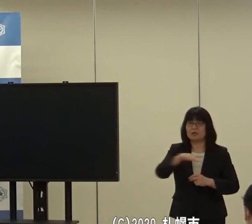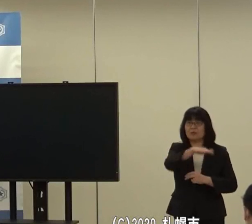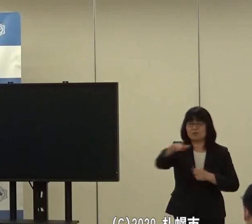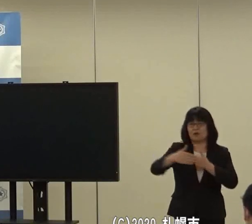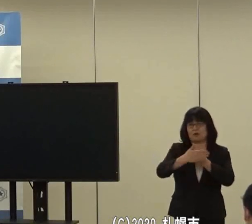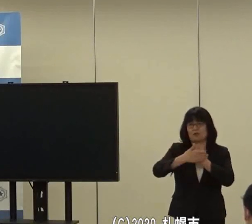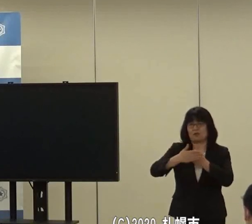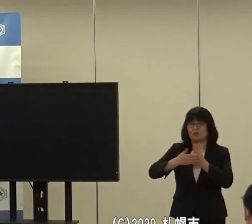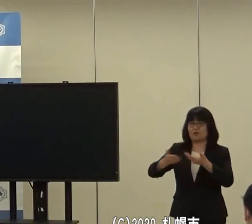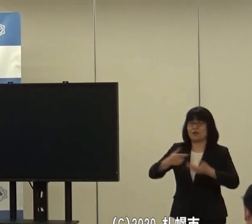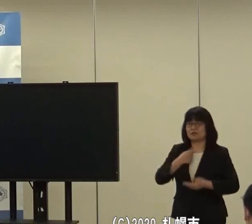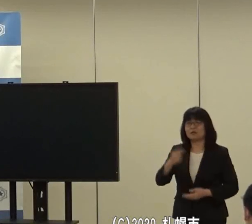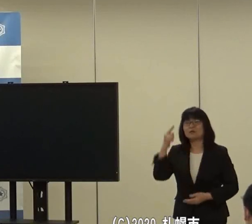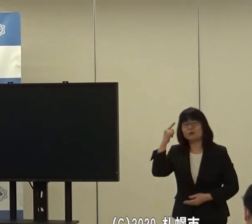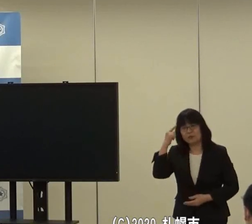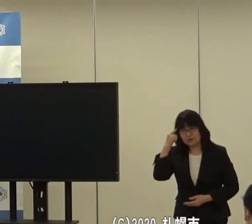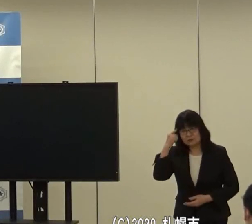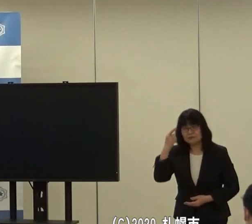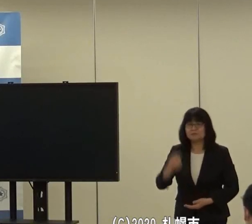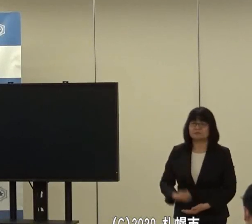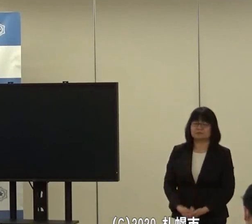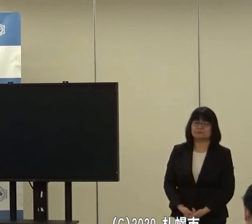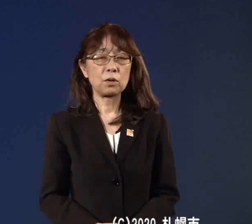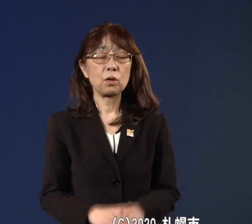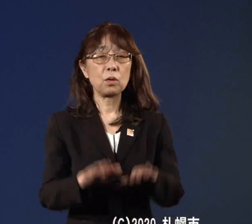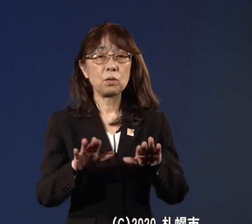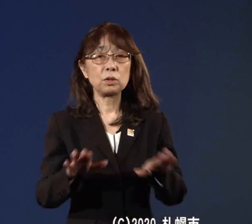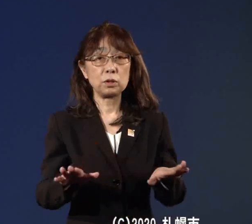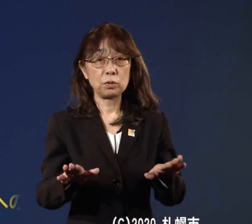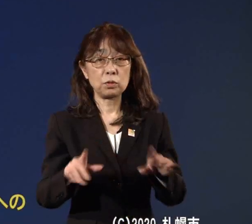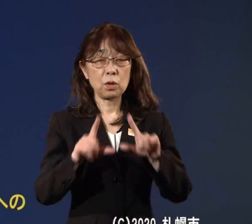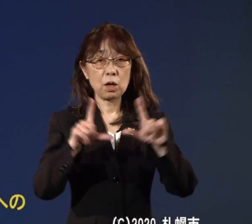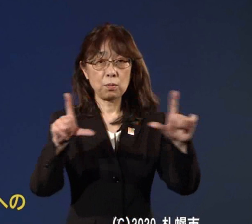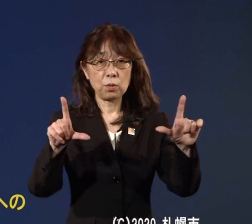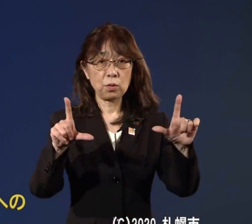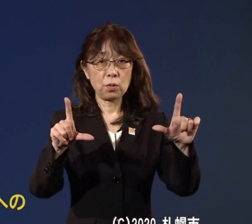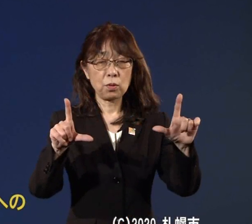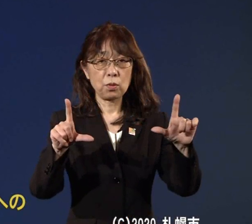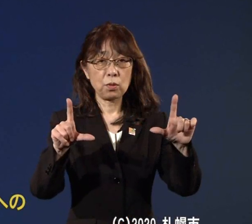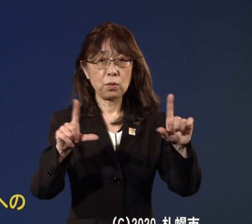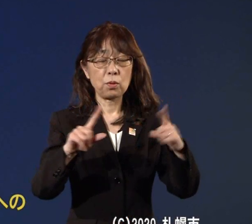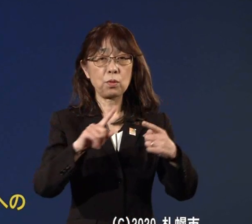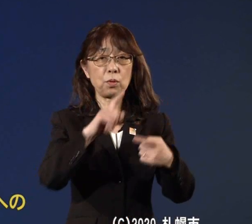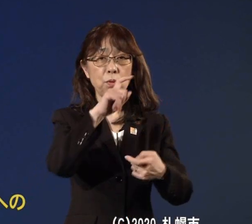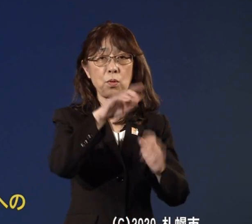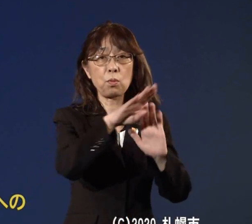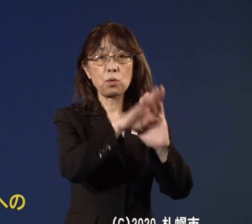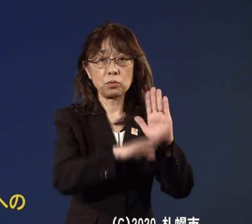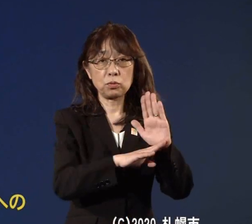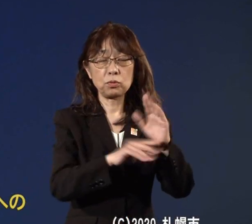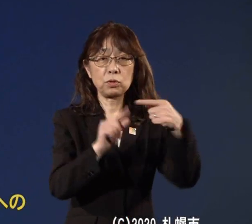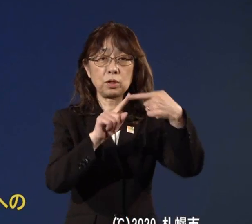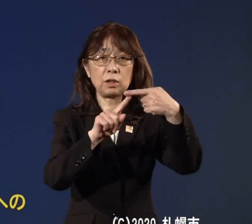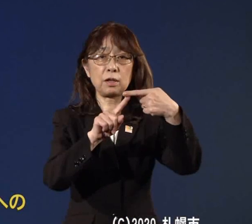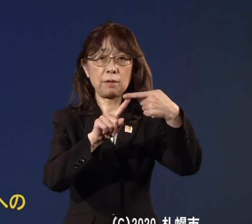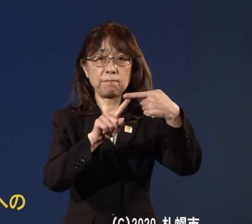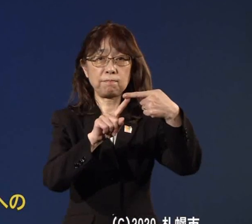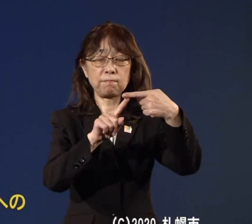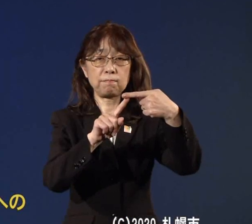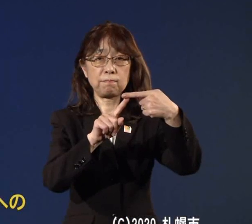いというふうに思います本日の発表項目は1点であります札幌市